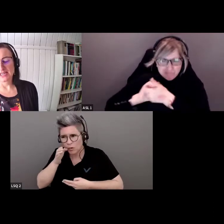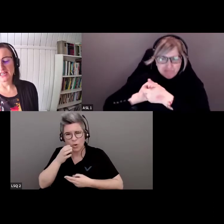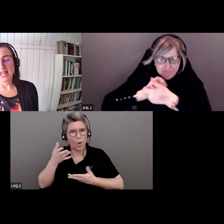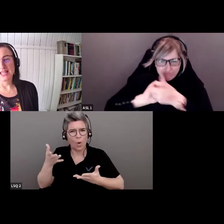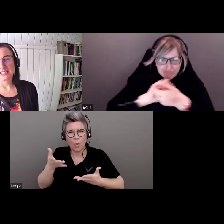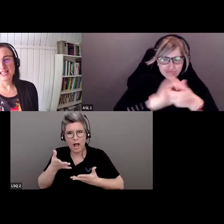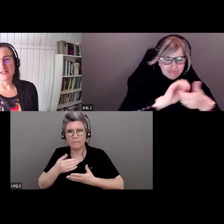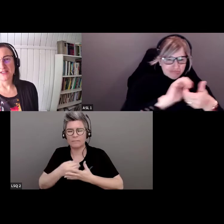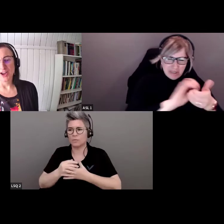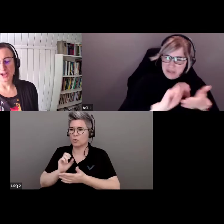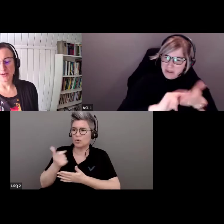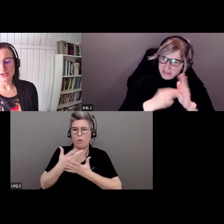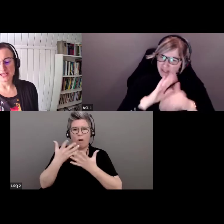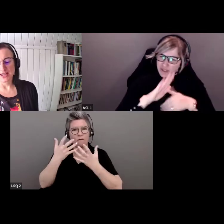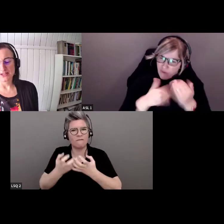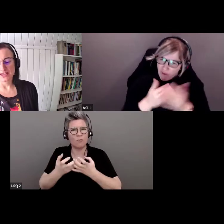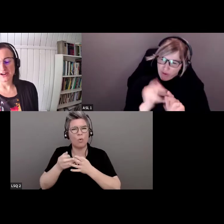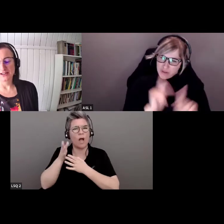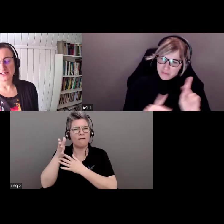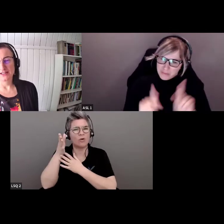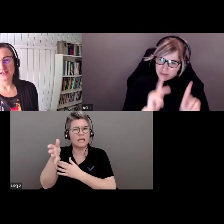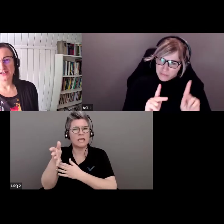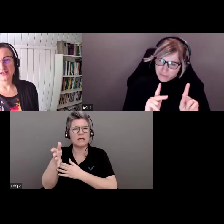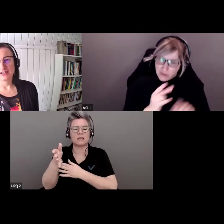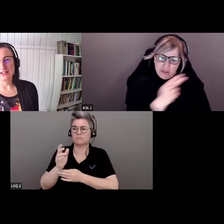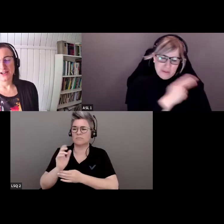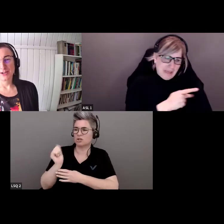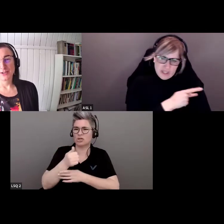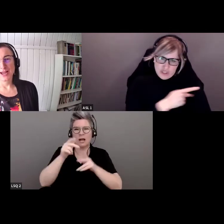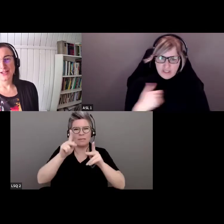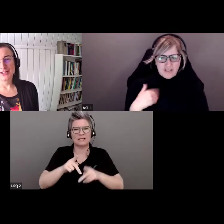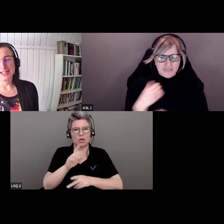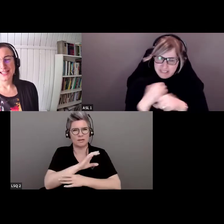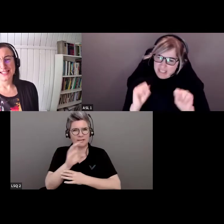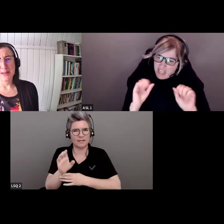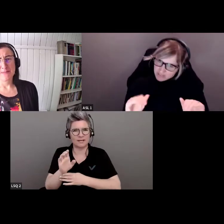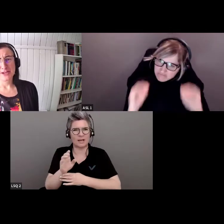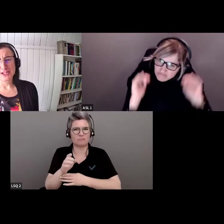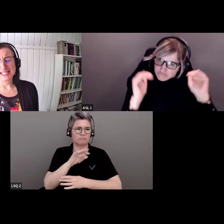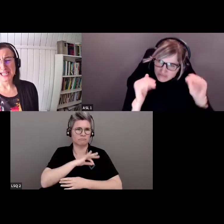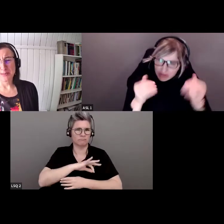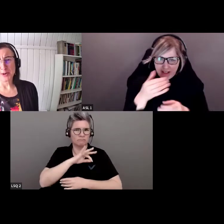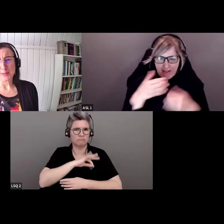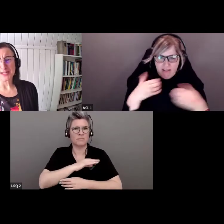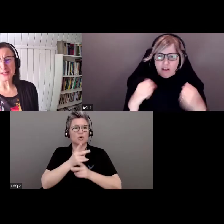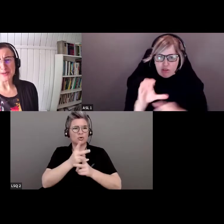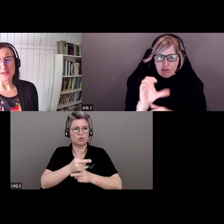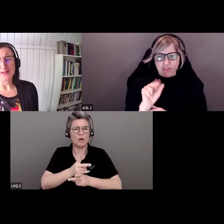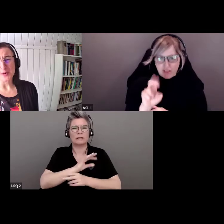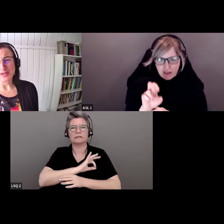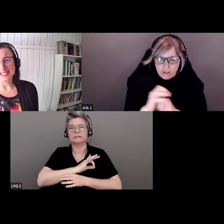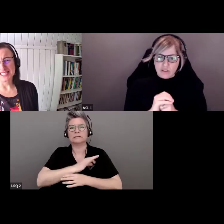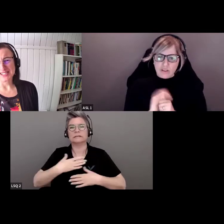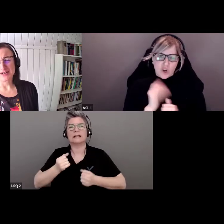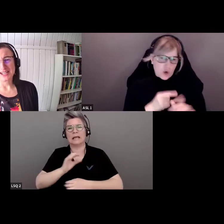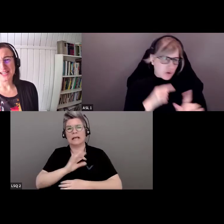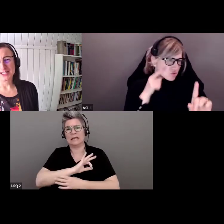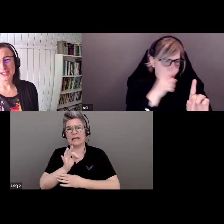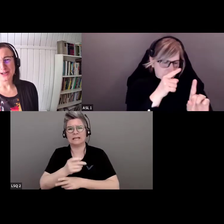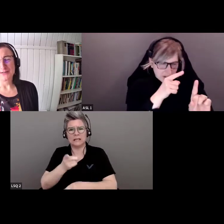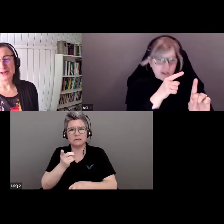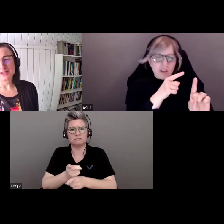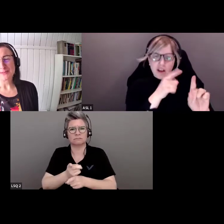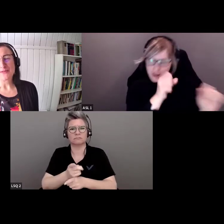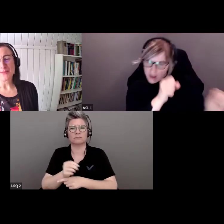nous voulons tous façonner un avenir où chaque Canadien bénéficie de soins de santé sûrs et de qualité. Notre